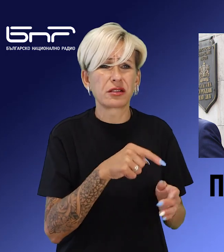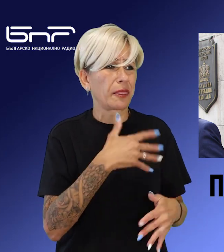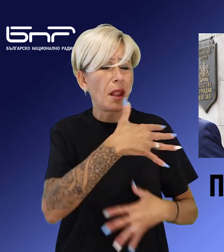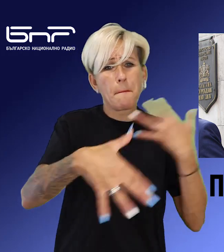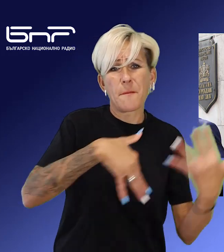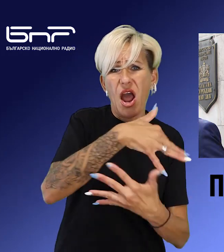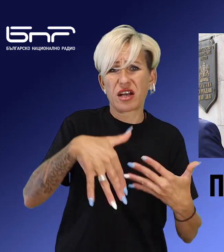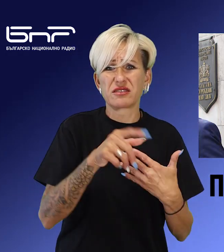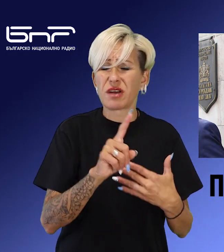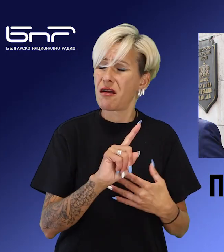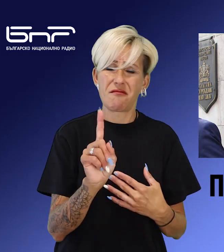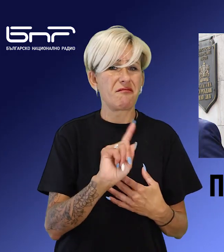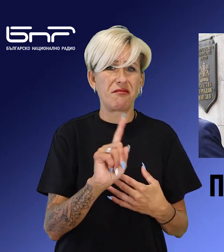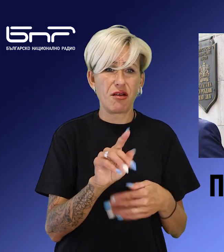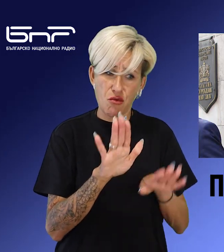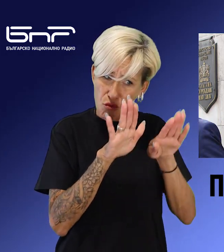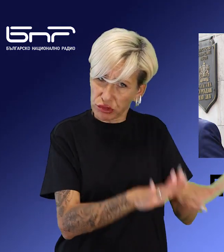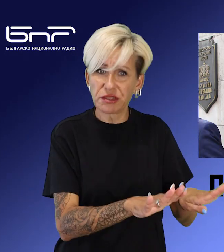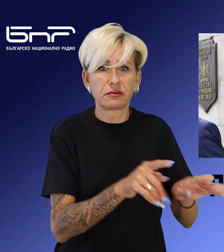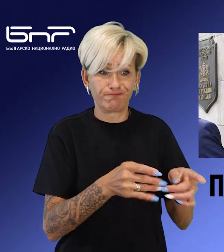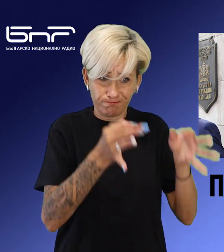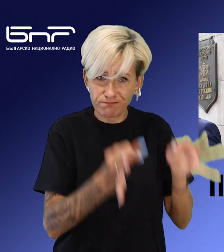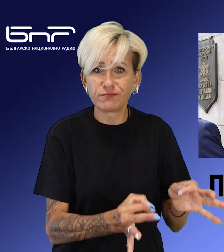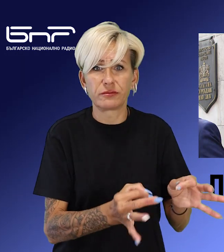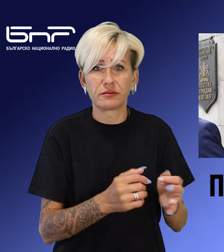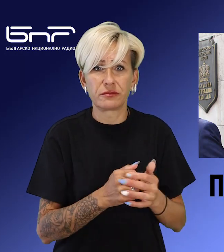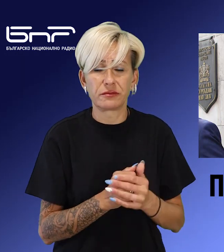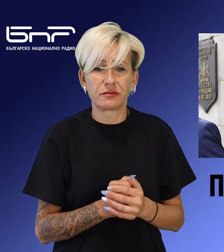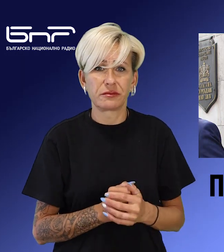продължение на цитирам пълномаштабната чистка в Мевере.